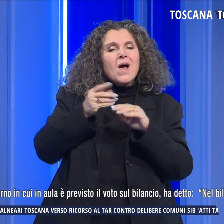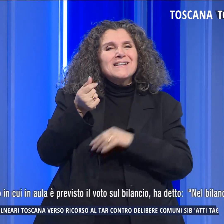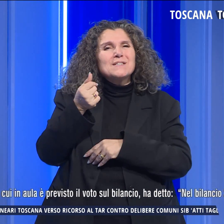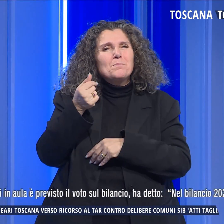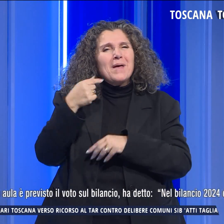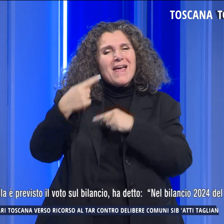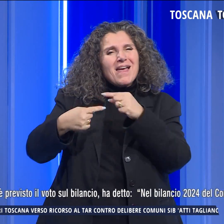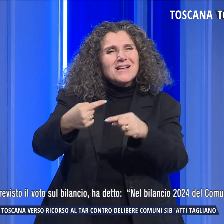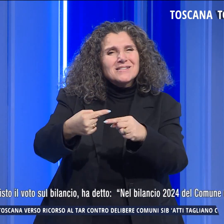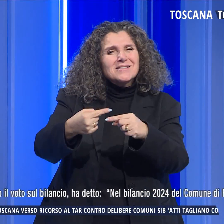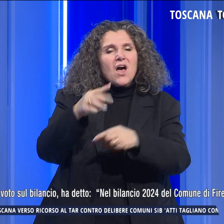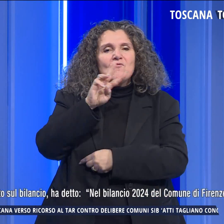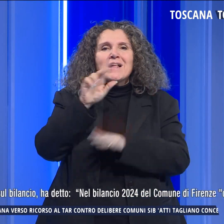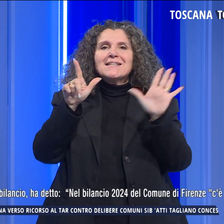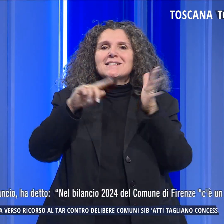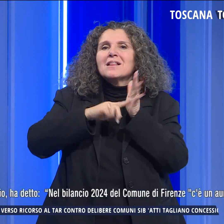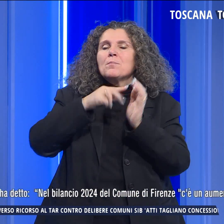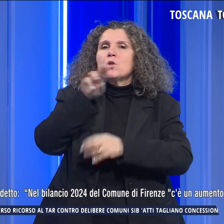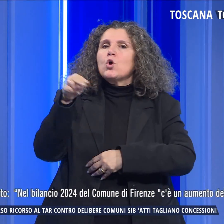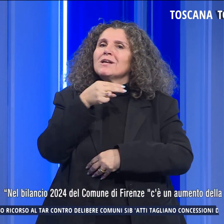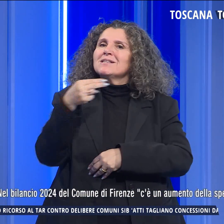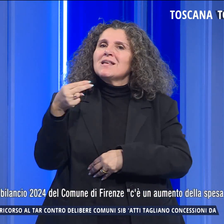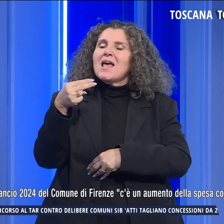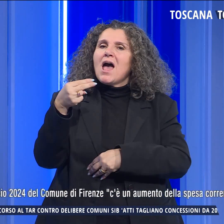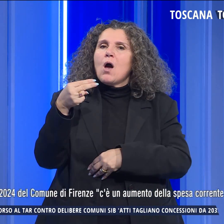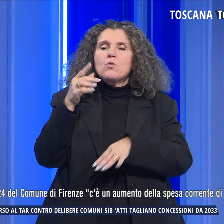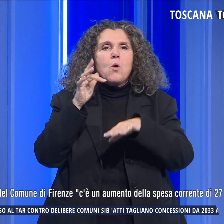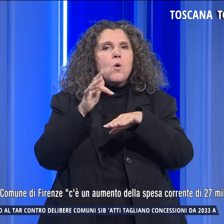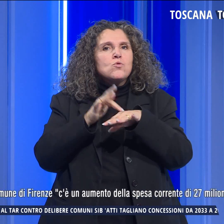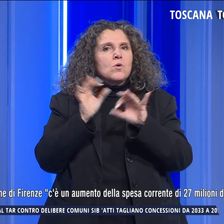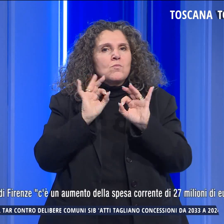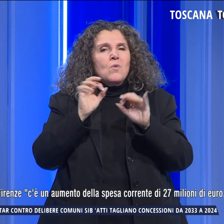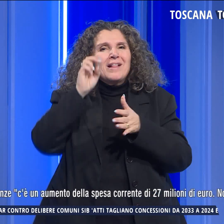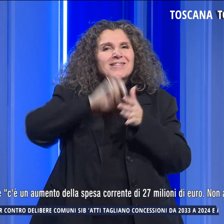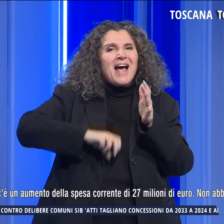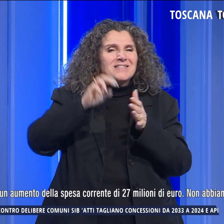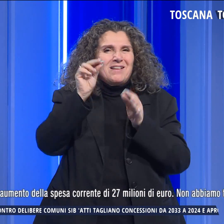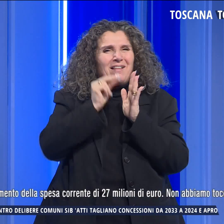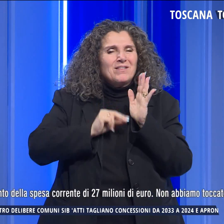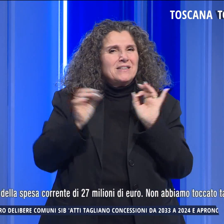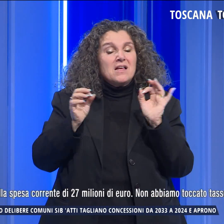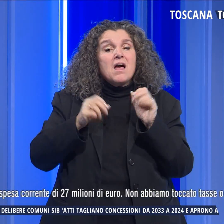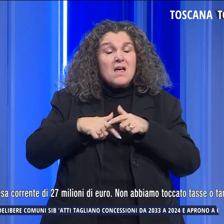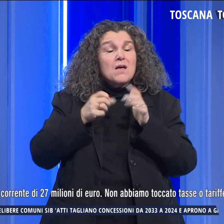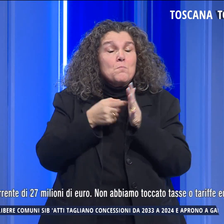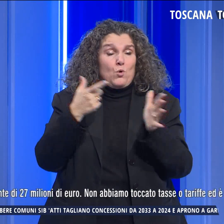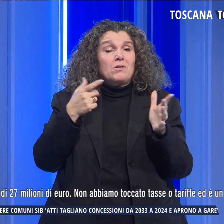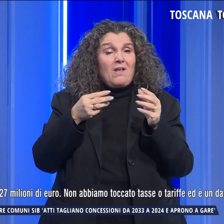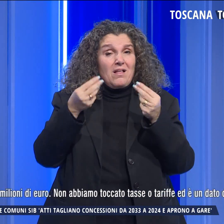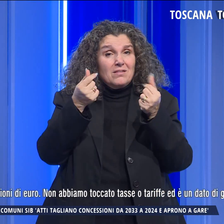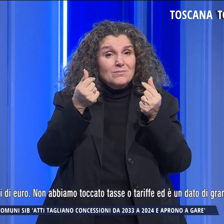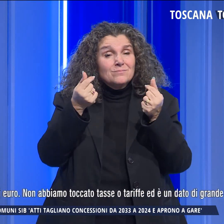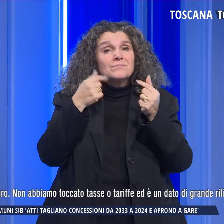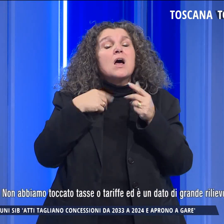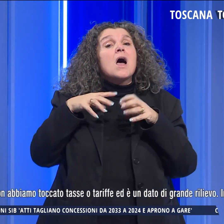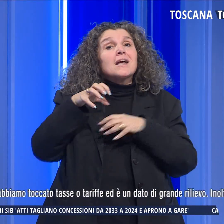corrente di 27 milioni di euro. Non abbiamo toccato tasse o tariffe ed è un dato di grande rilievo. Inoltre